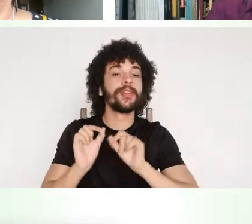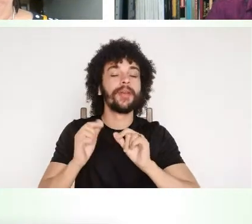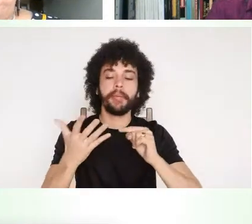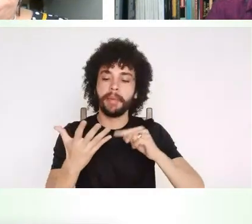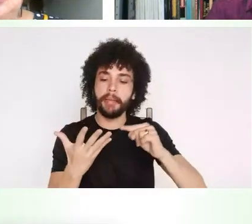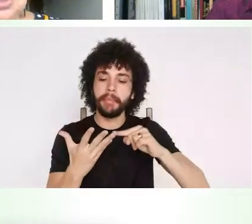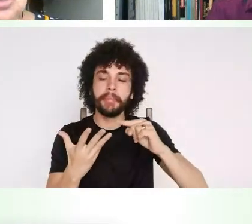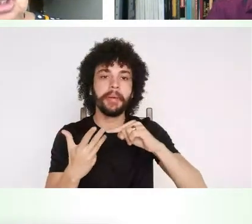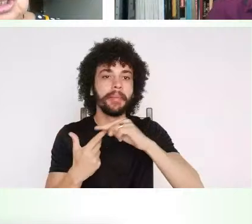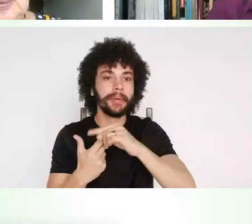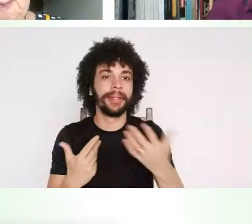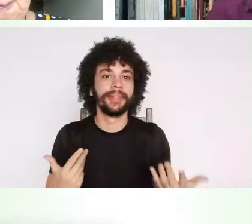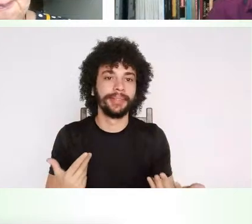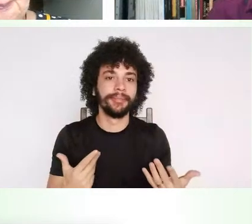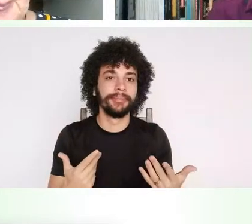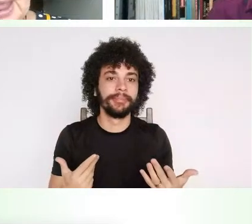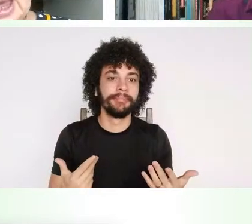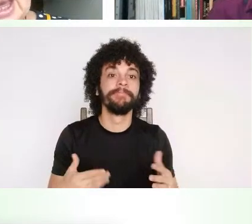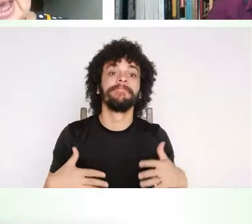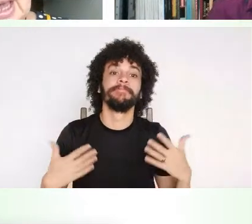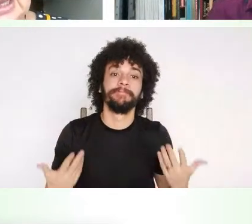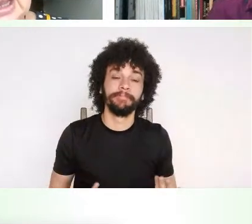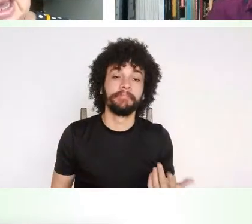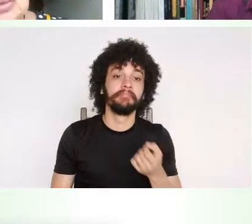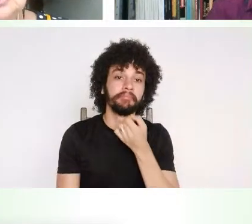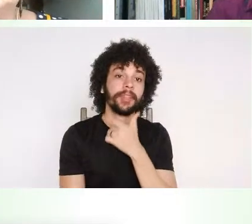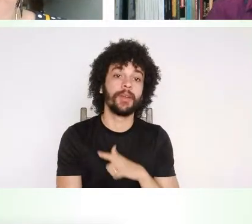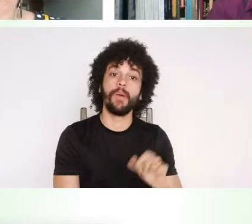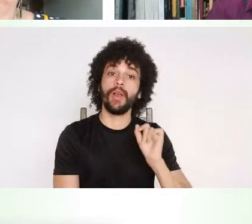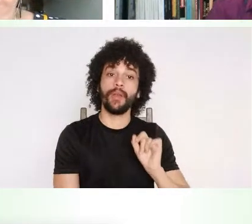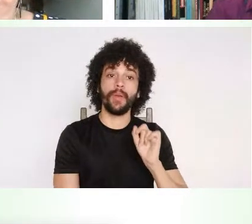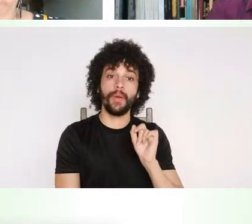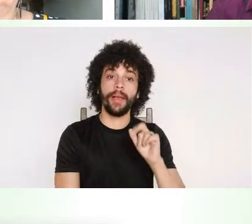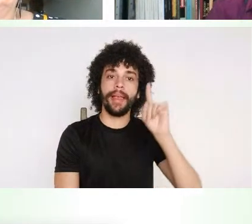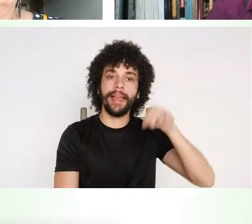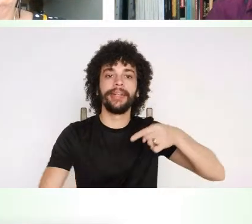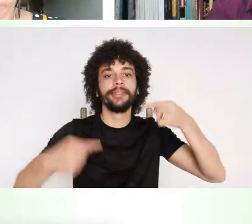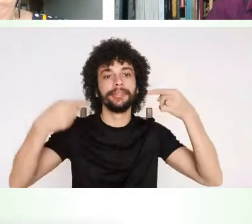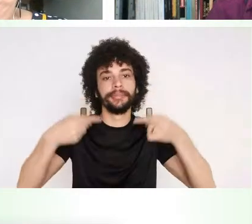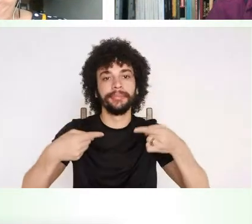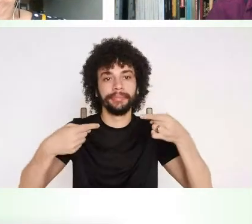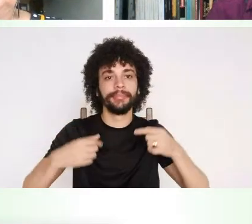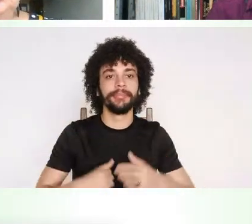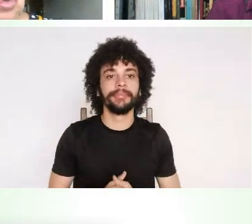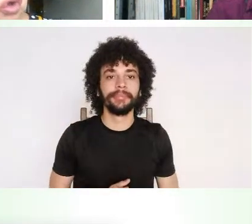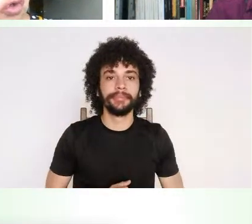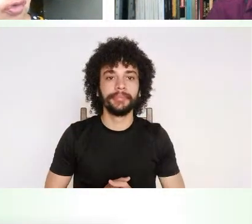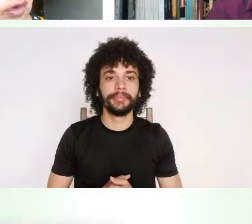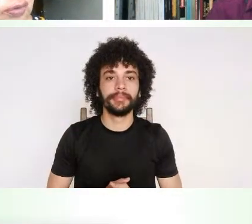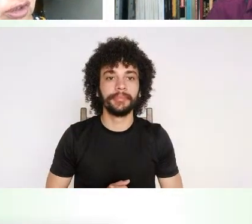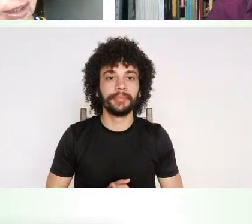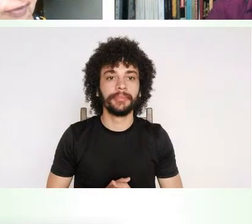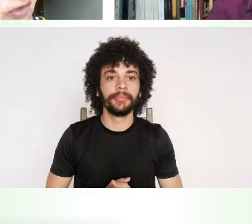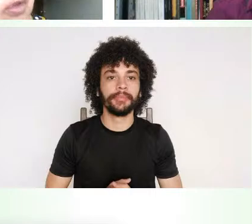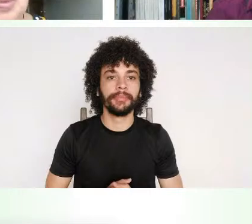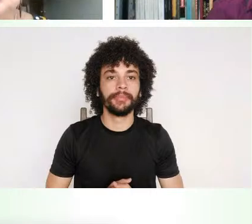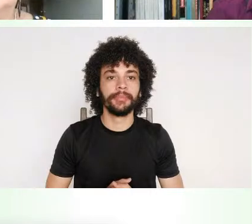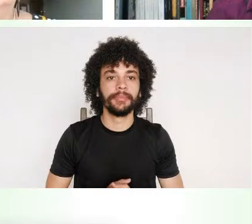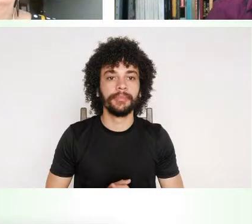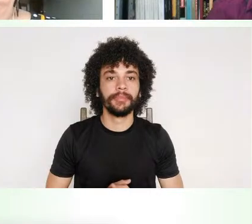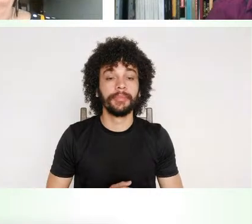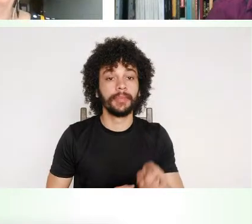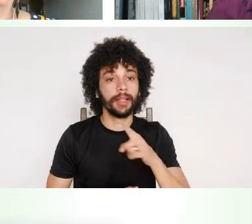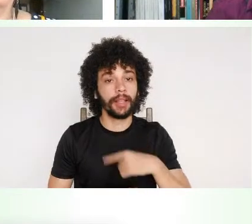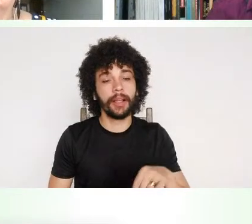isso, isso. Então, acho que esse é o desafio, né? Nós vamos cada vez